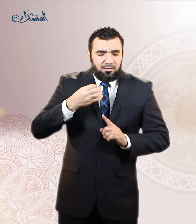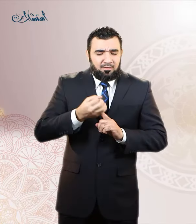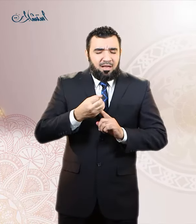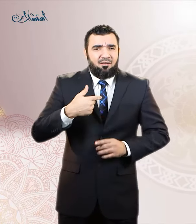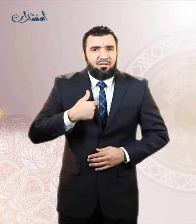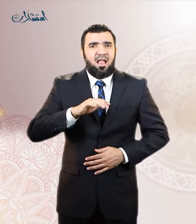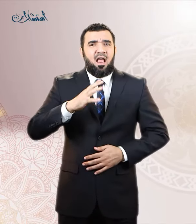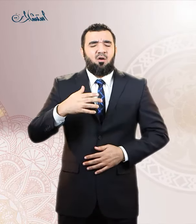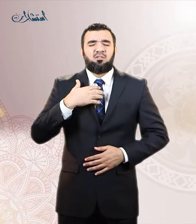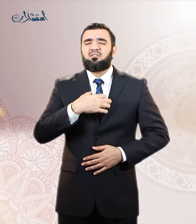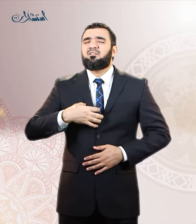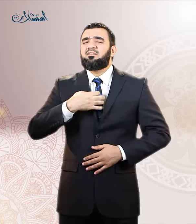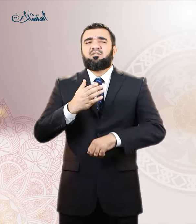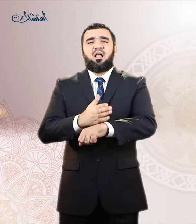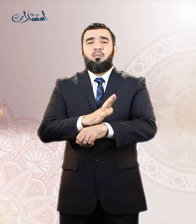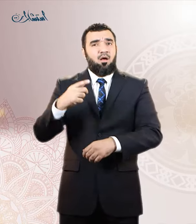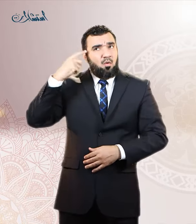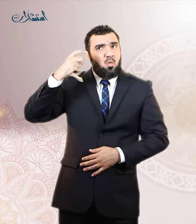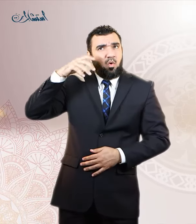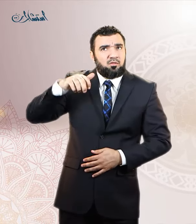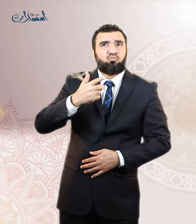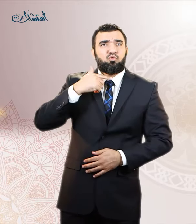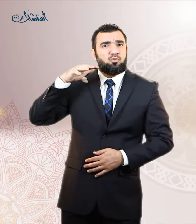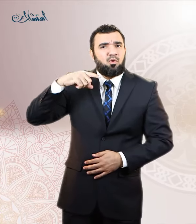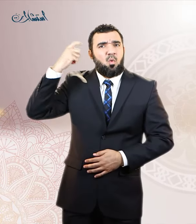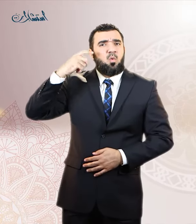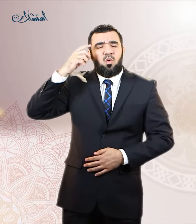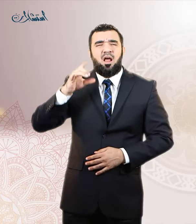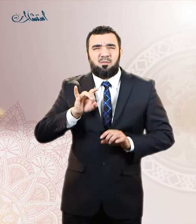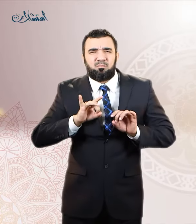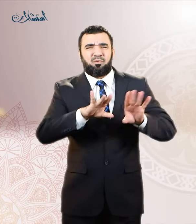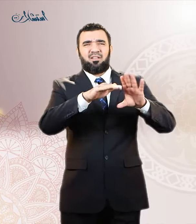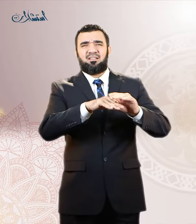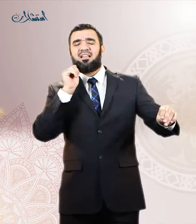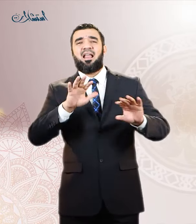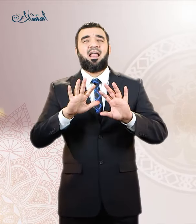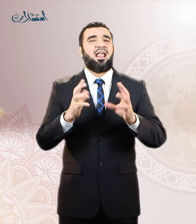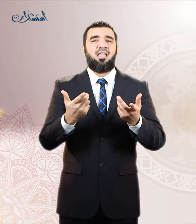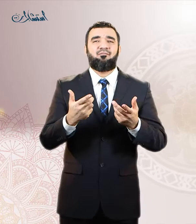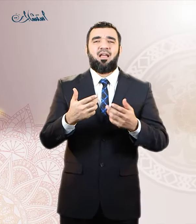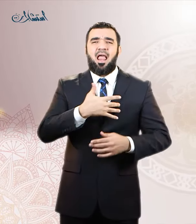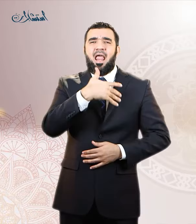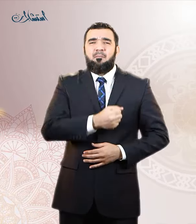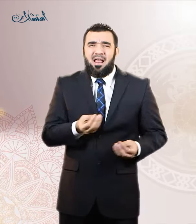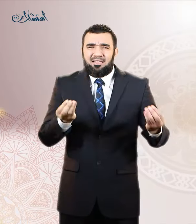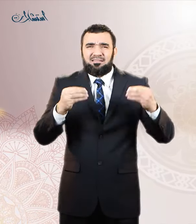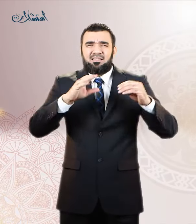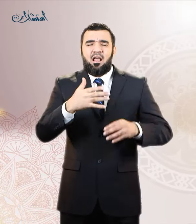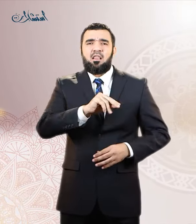اشتركوا في القناة ووسواس الزنا وكيف ازيد من ايماني واجعله ثابتا